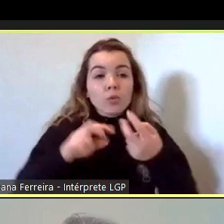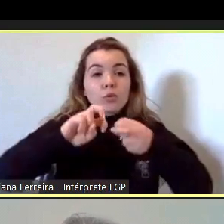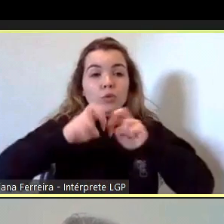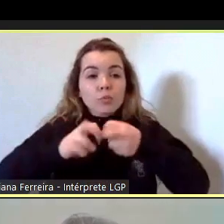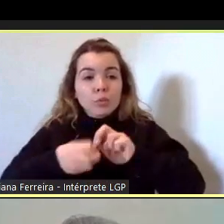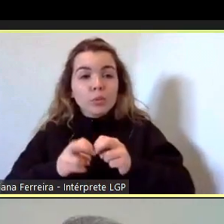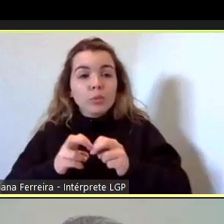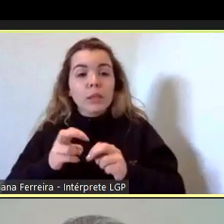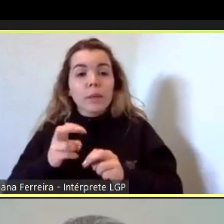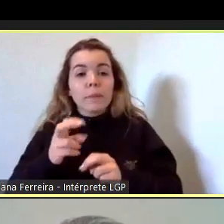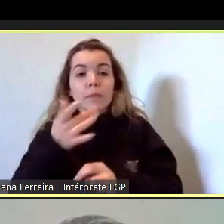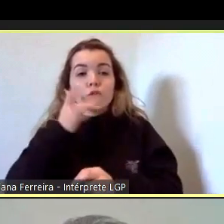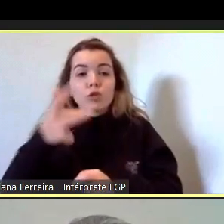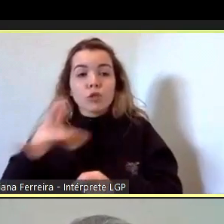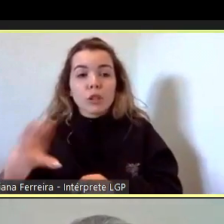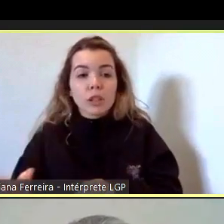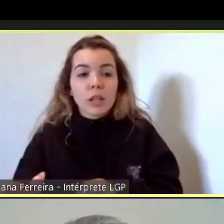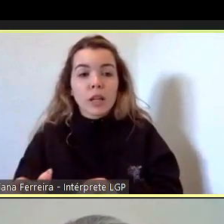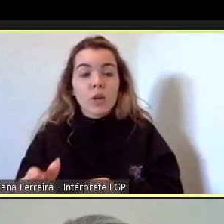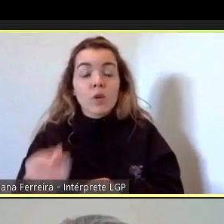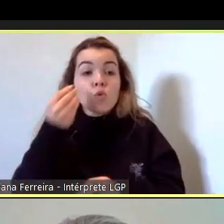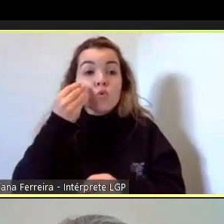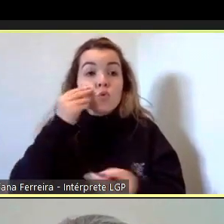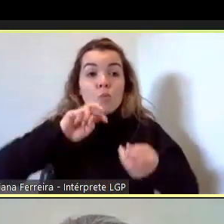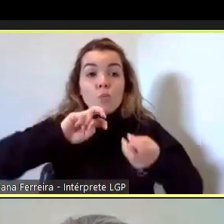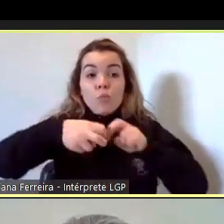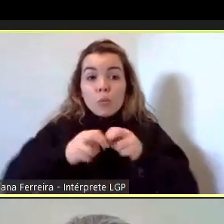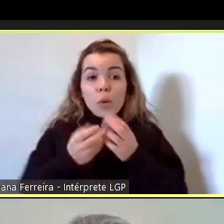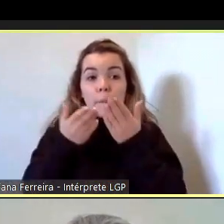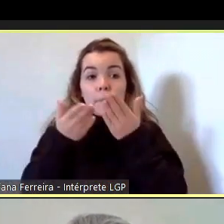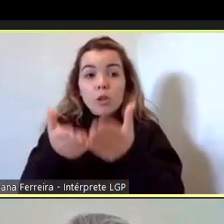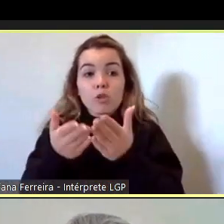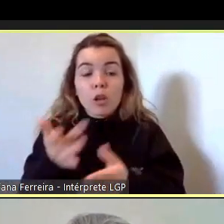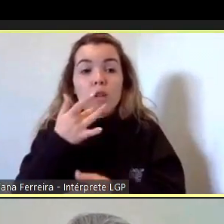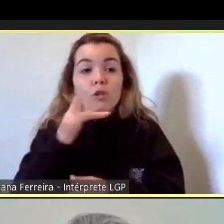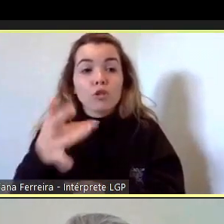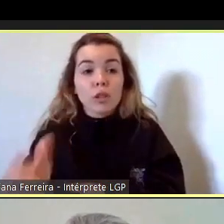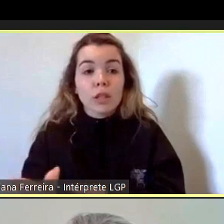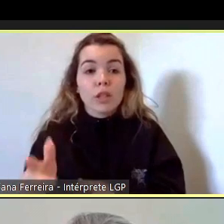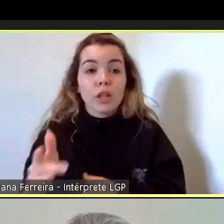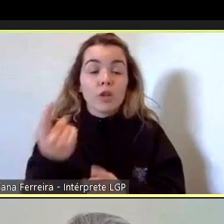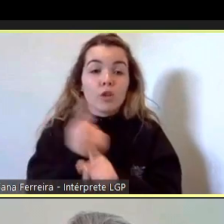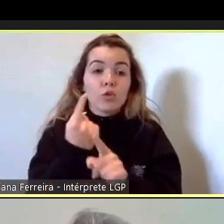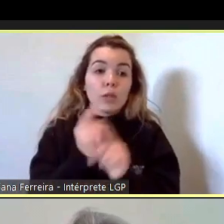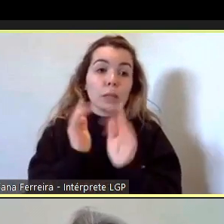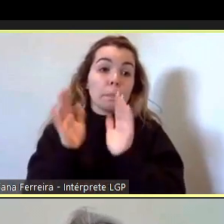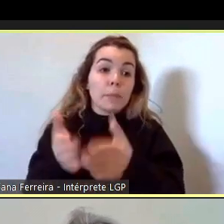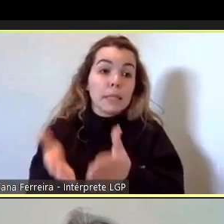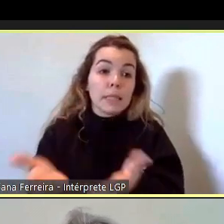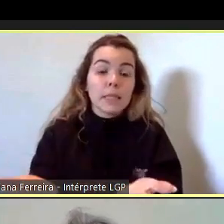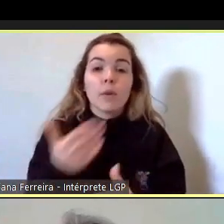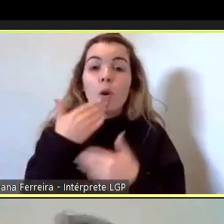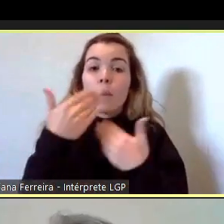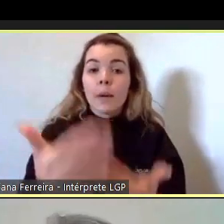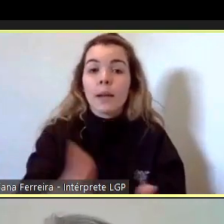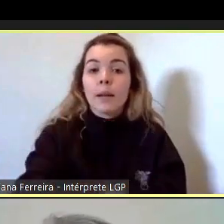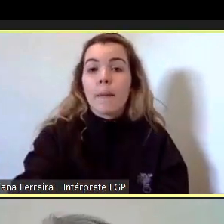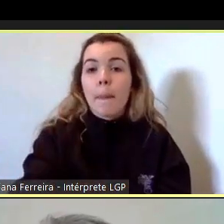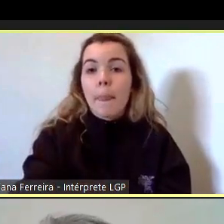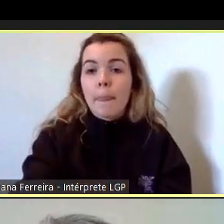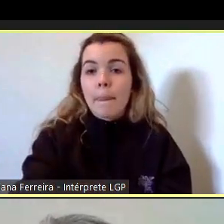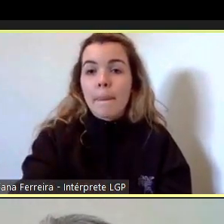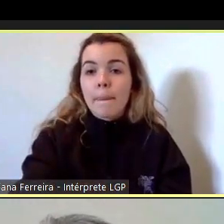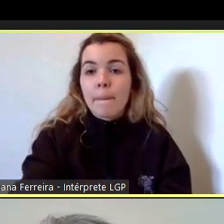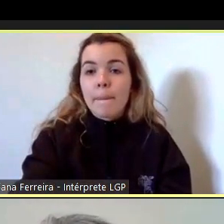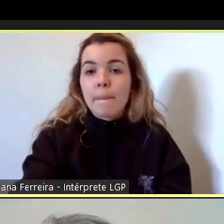de forma a ultrapassar esses problemas e podermos ajudar os cidadãos naquilo que precisam obrigado muito obrigado eu iria coligir